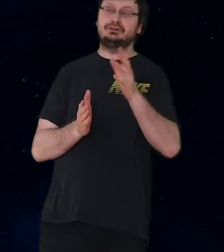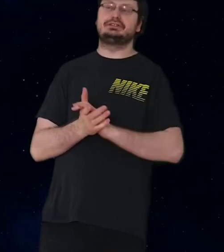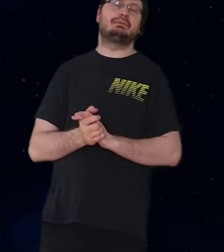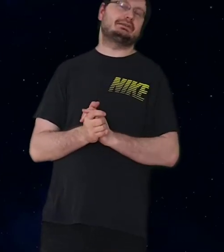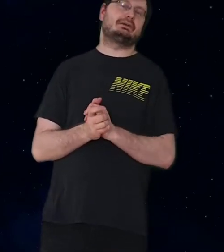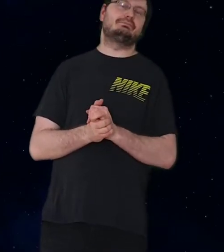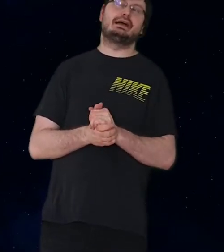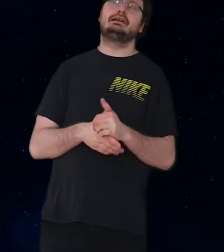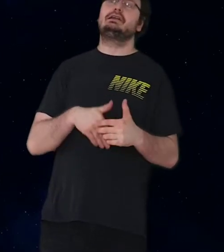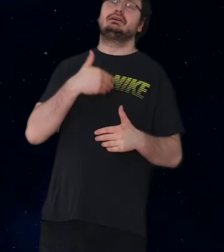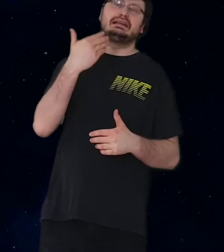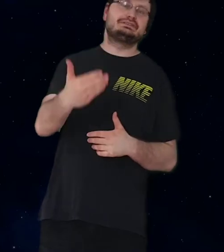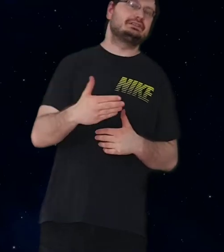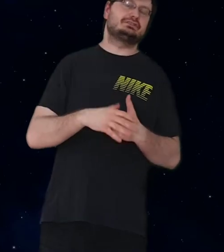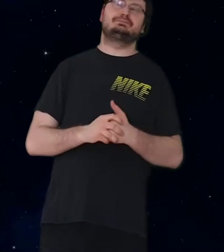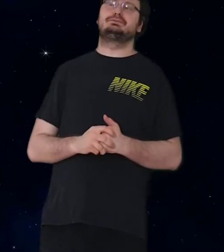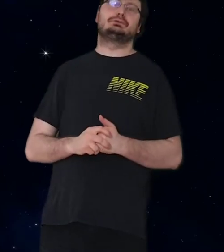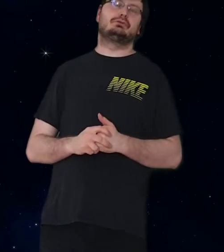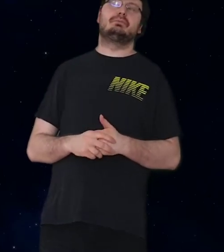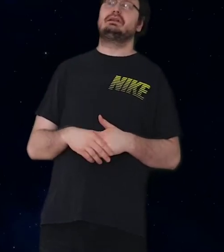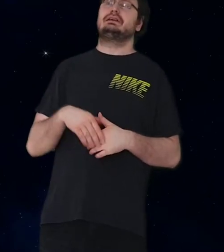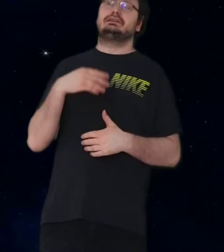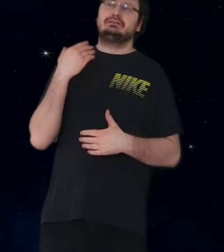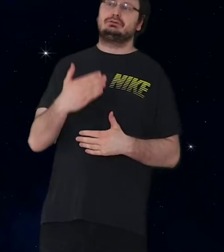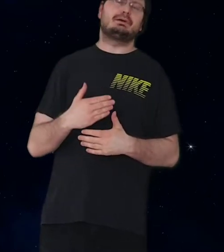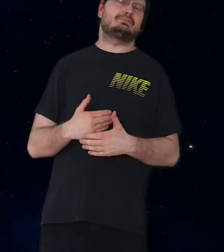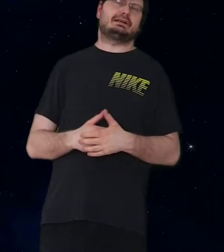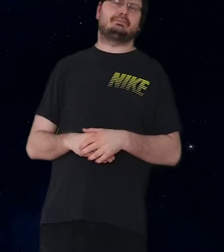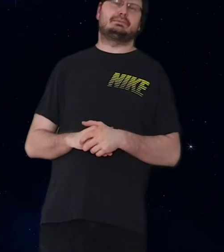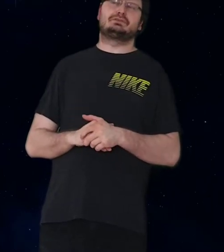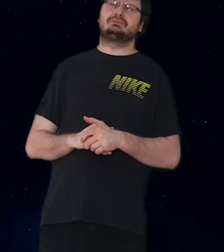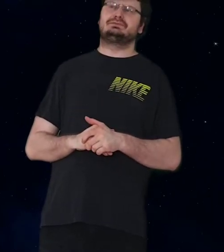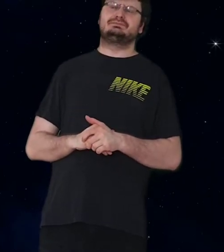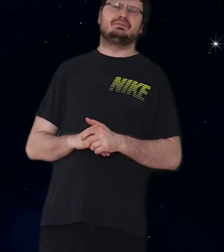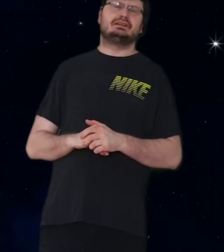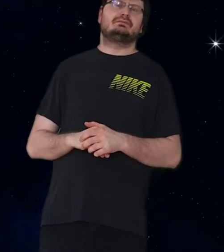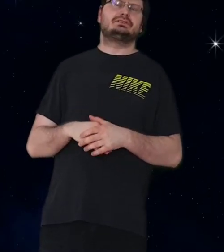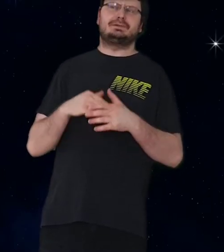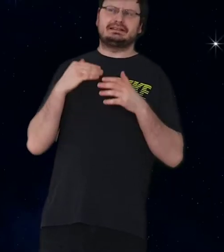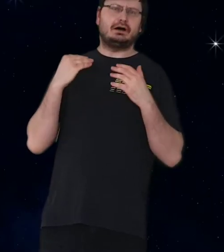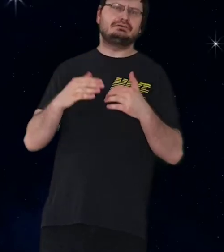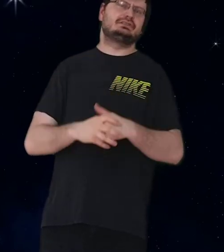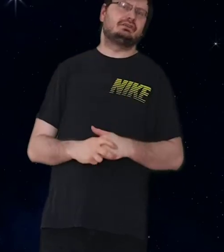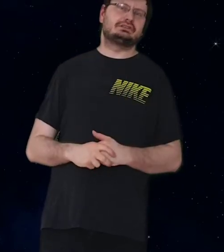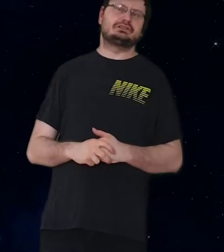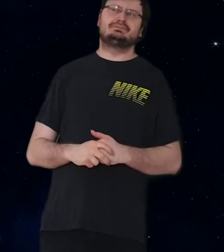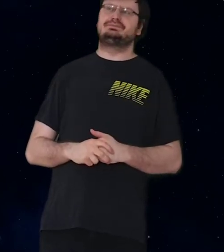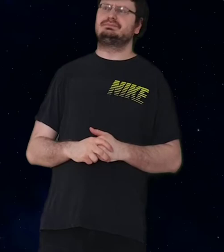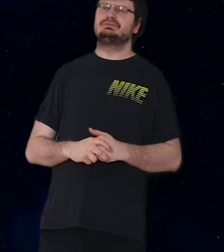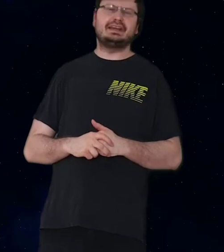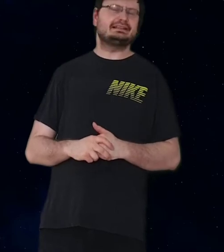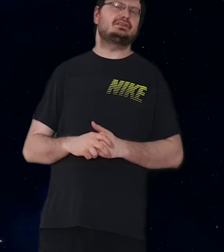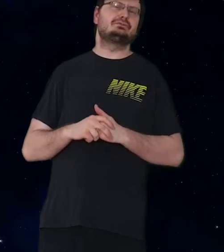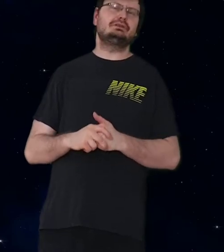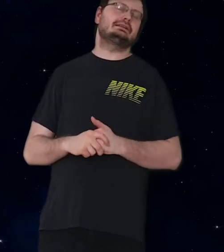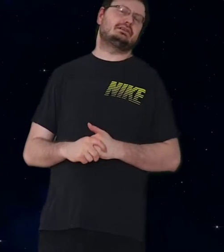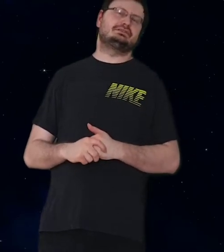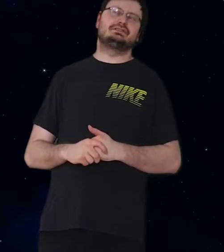euch, macht mal mehr, registriert euch im Forum, tut mal über KM schimpfen, und zwar tausend Leute schimpfen, zehntausend, hunderttausend,